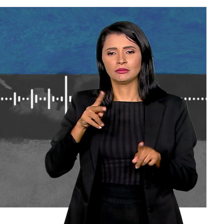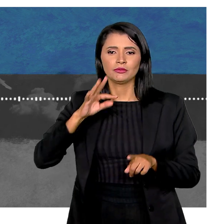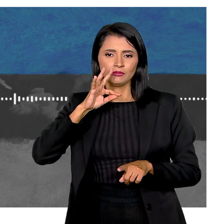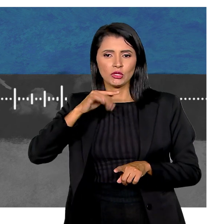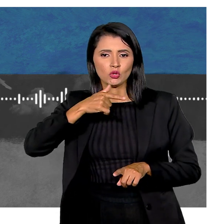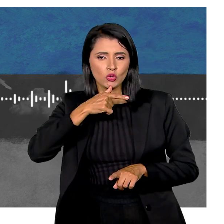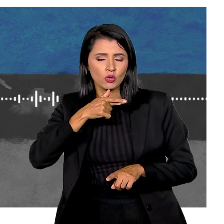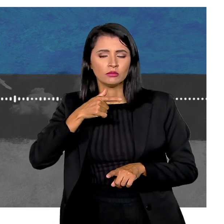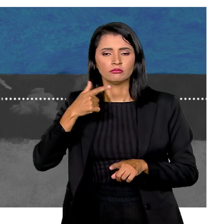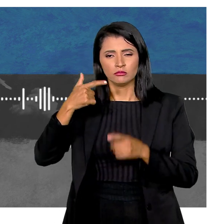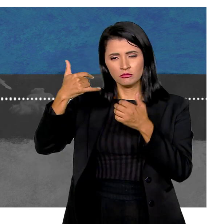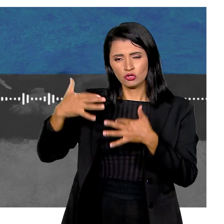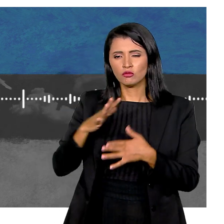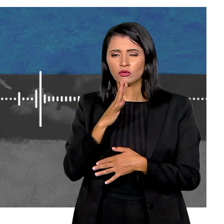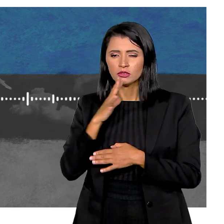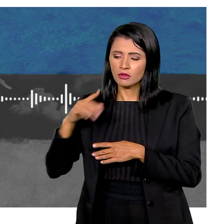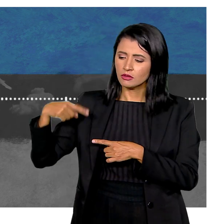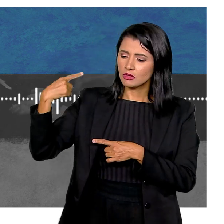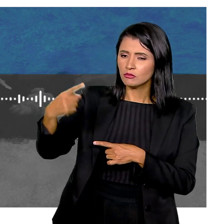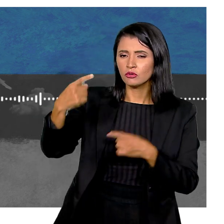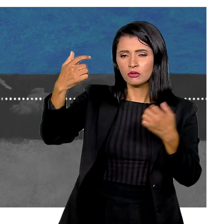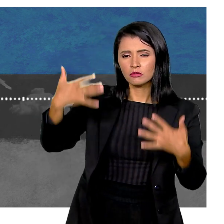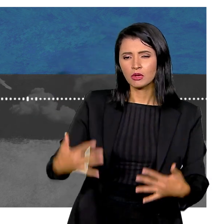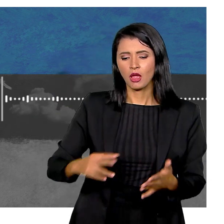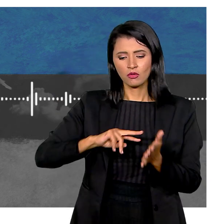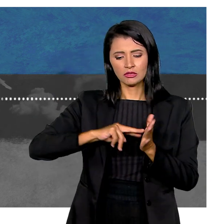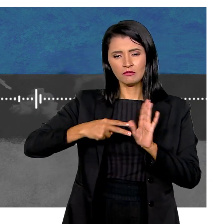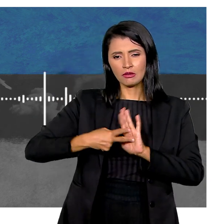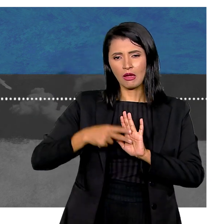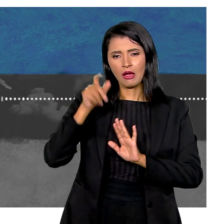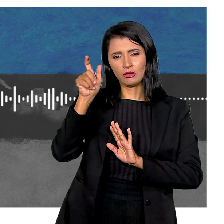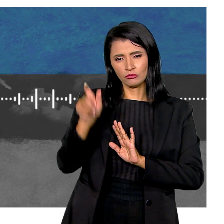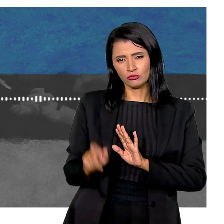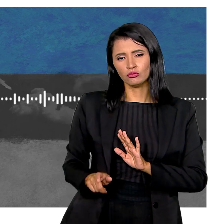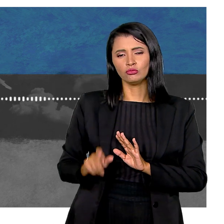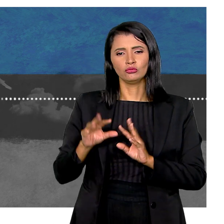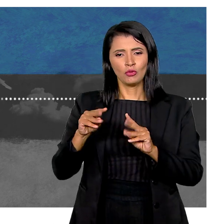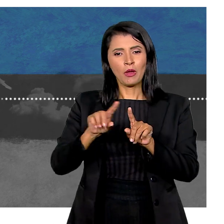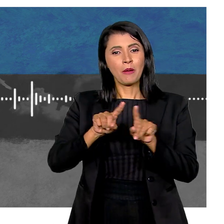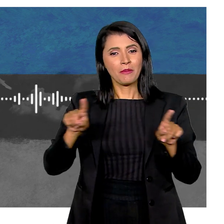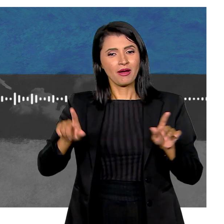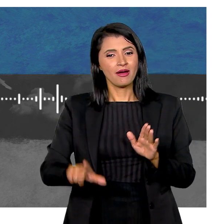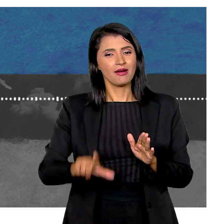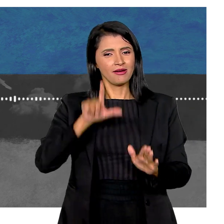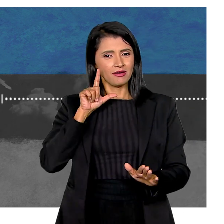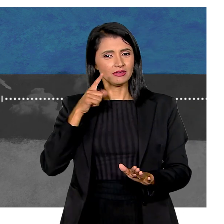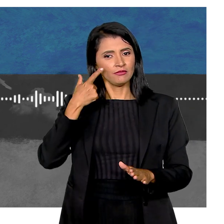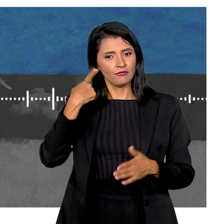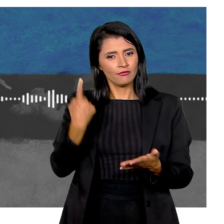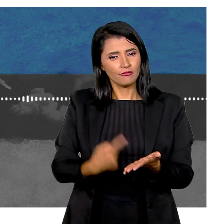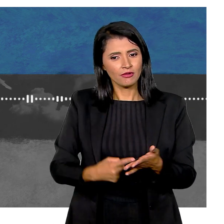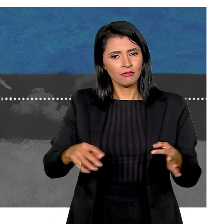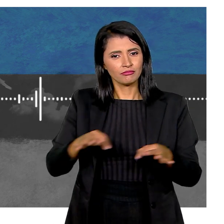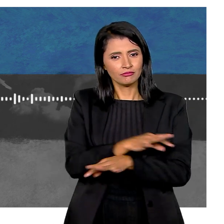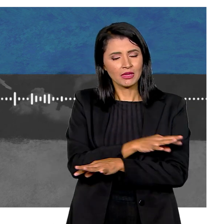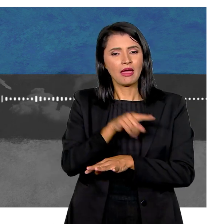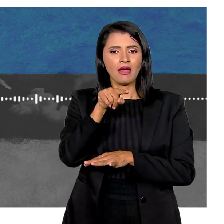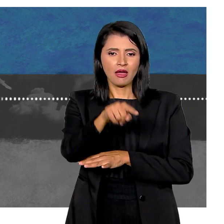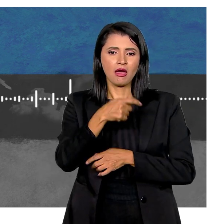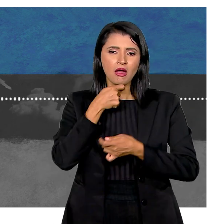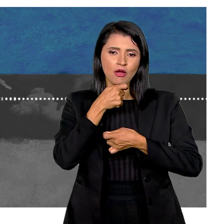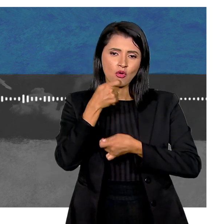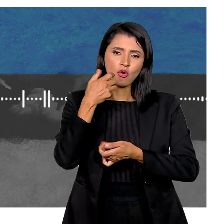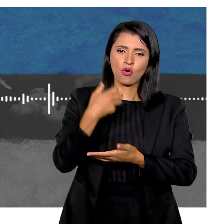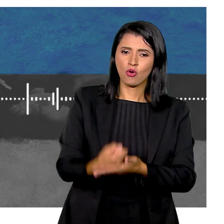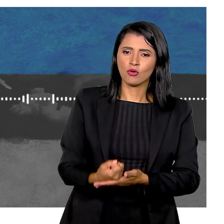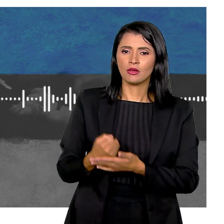conhecer melhor cada uma delas E explicar mais pra frente O que significam esses termos todos Mas antes, bora fechar um ciclo do